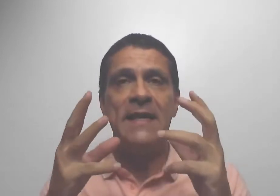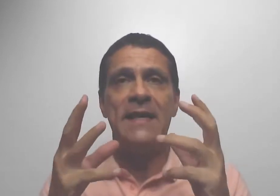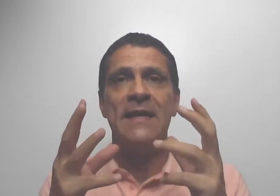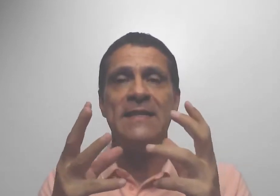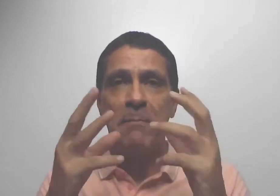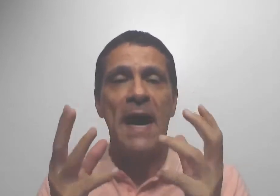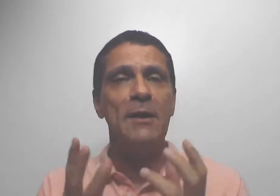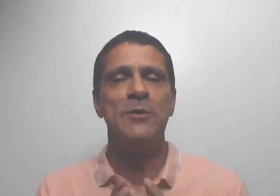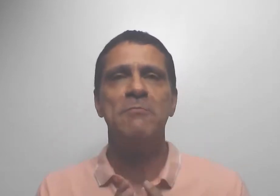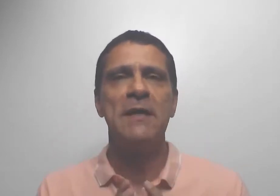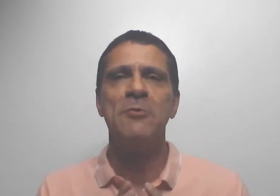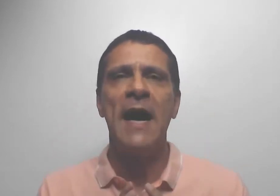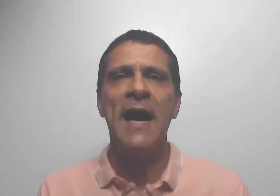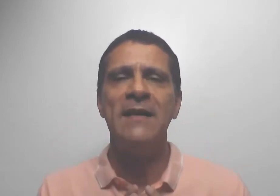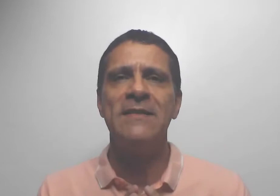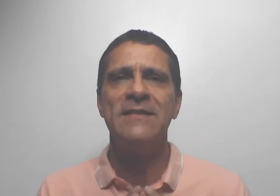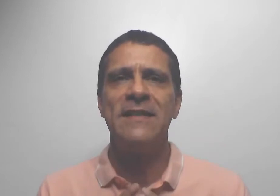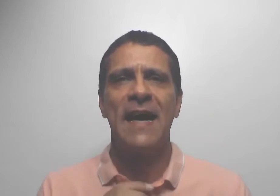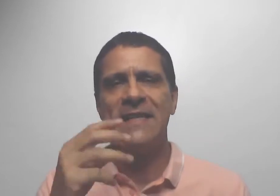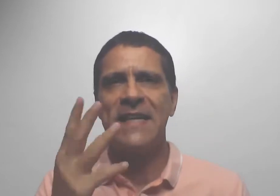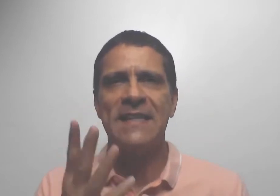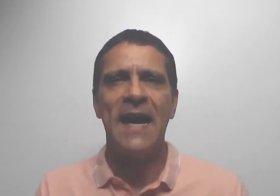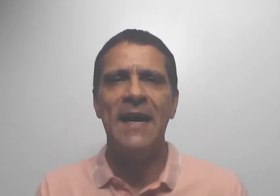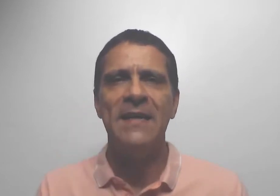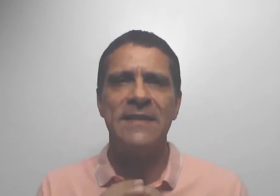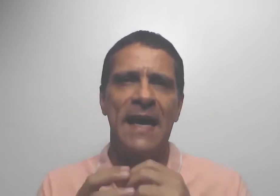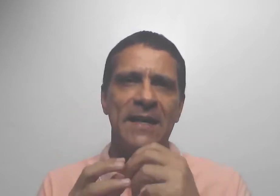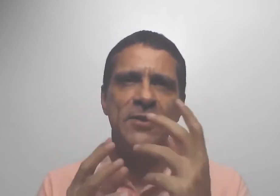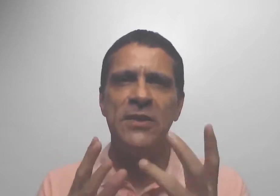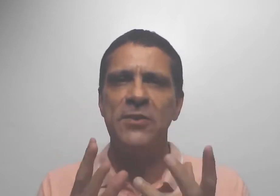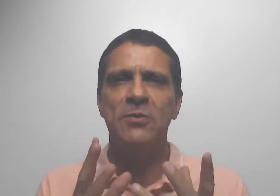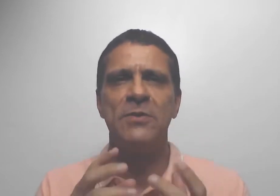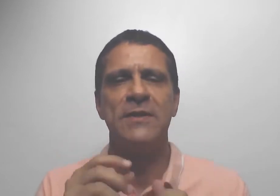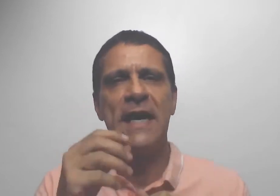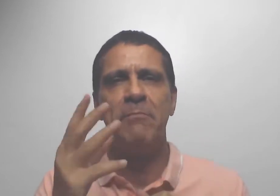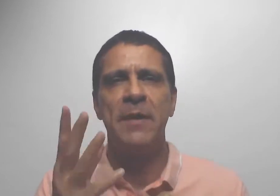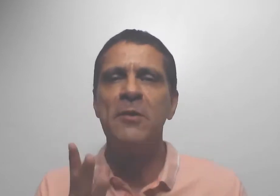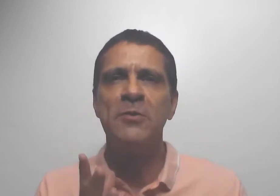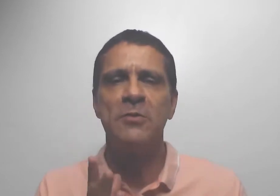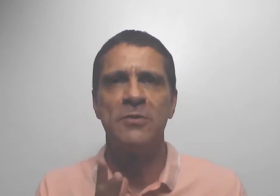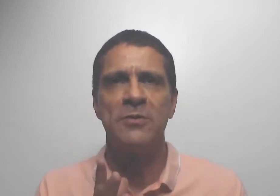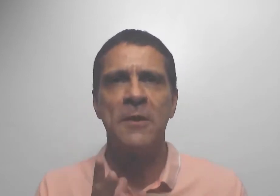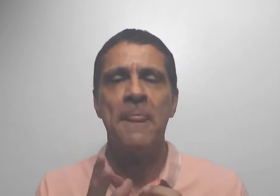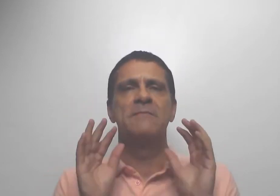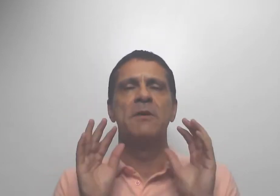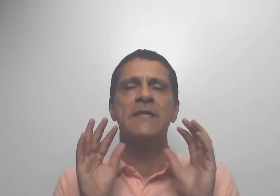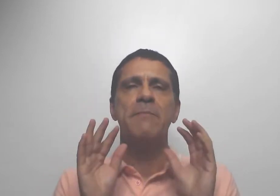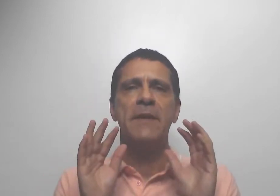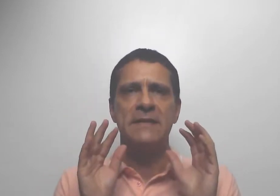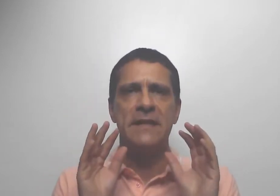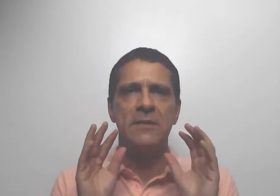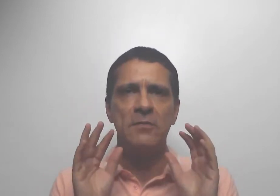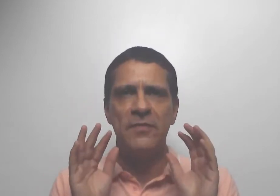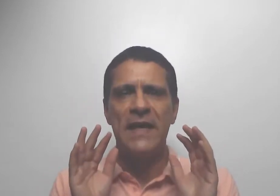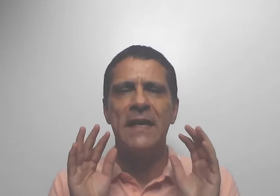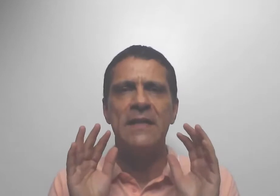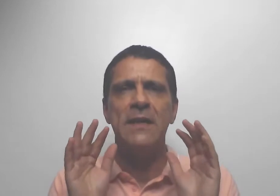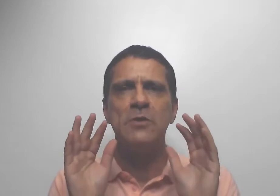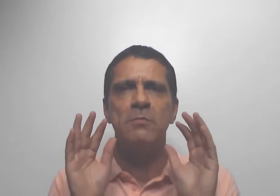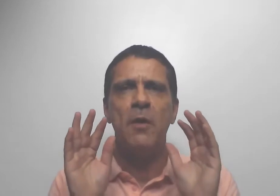trabalhos manuais, artesanais, artísticos, terapêuticos. Nas mãos representam verdadeiros